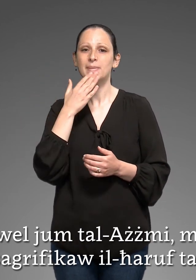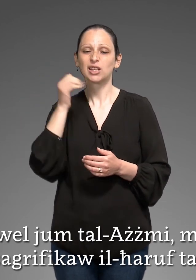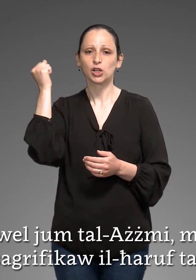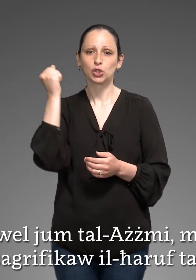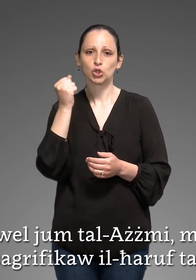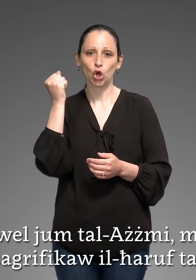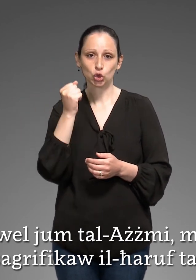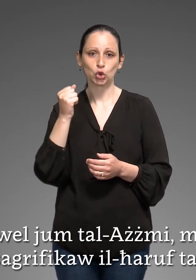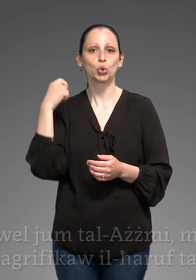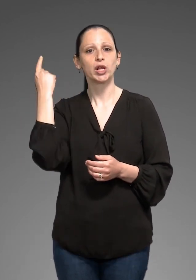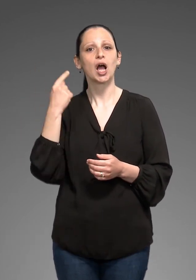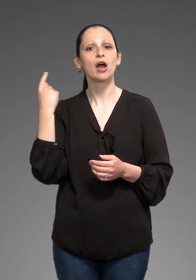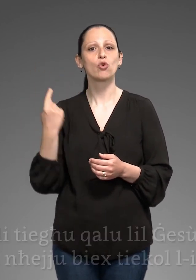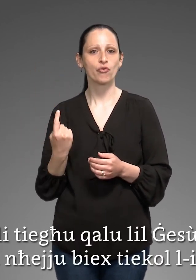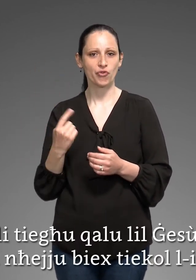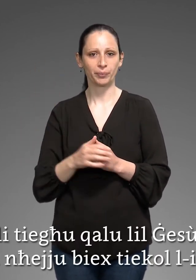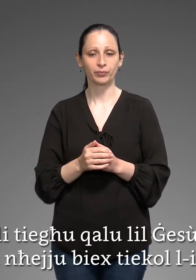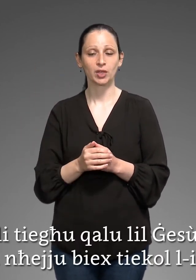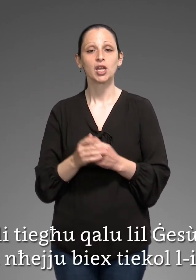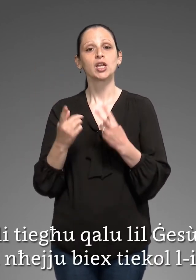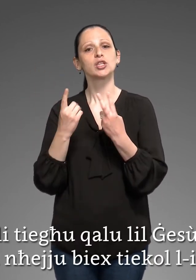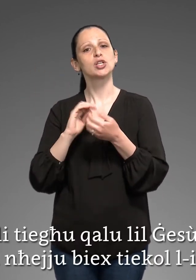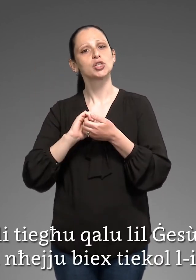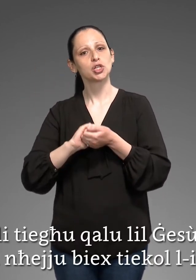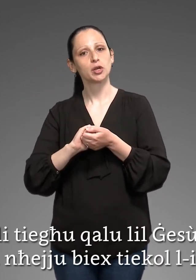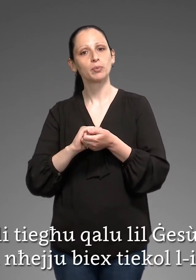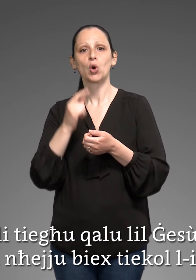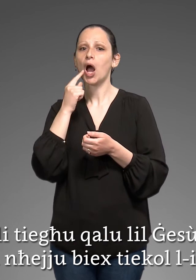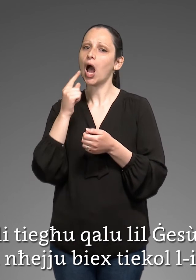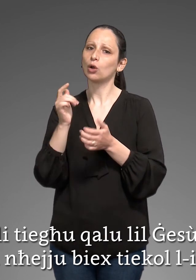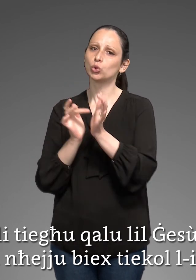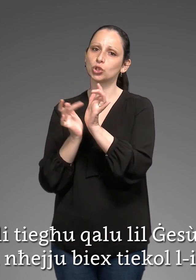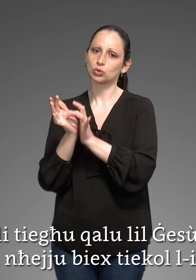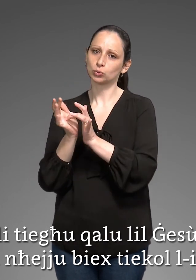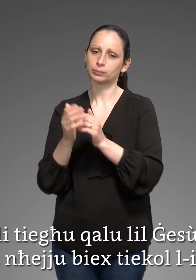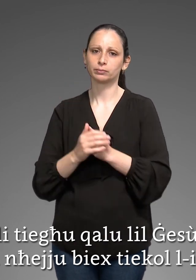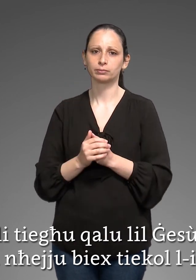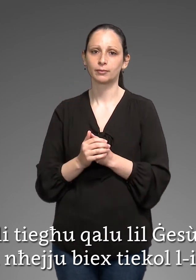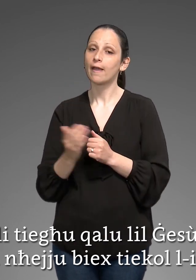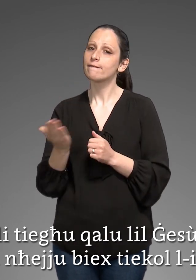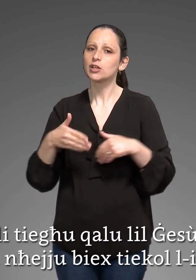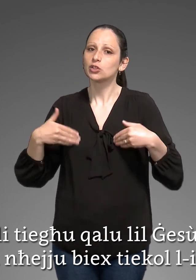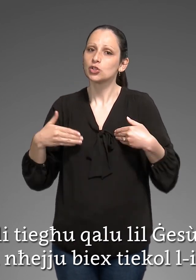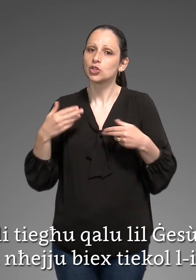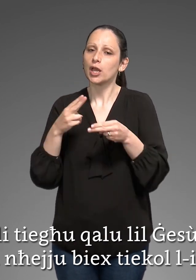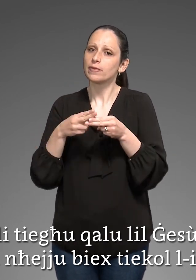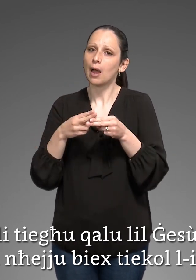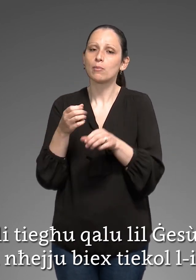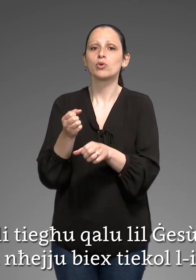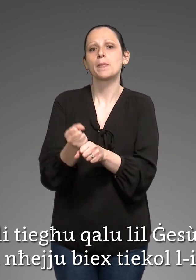il-ħaruf tal-eit Iddixi pli tijaw għalu l-ġesu Fejtri idnam marrun hħiju Bix